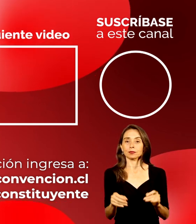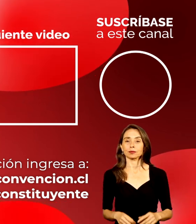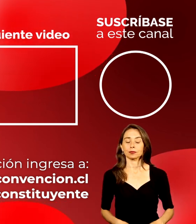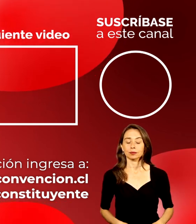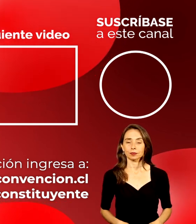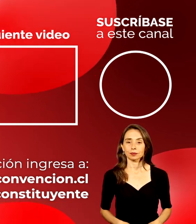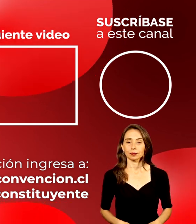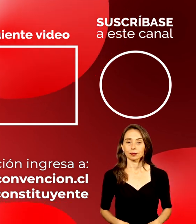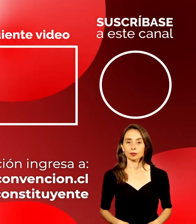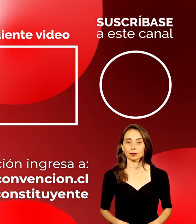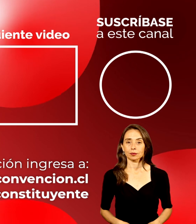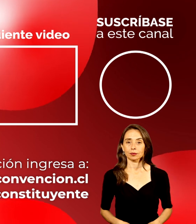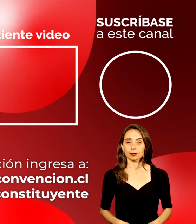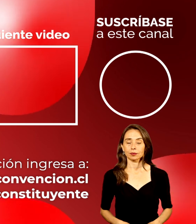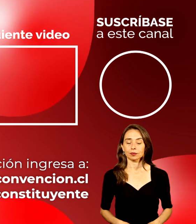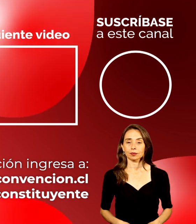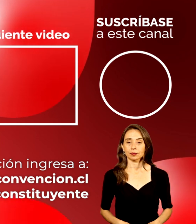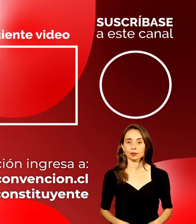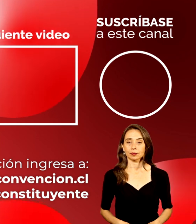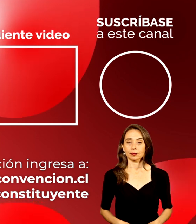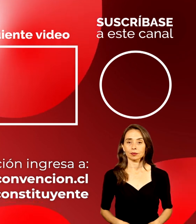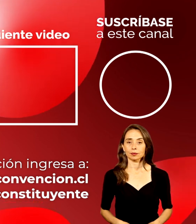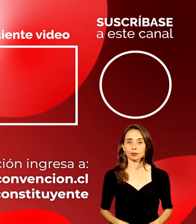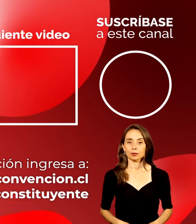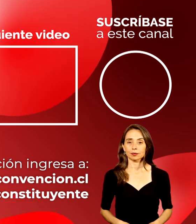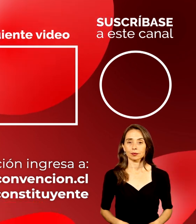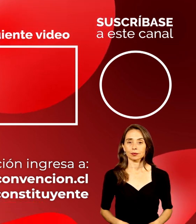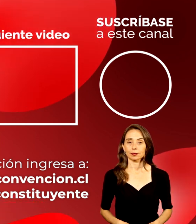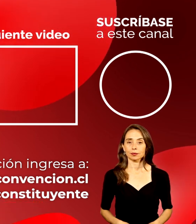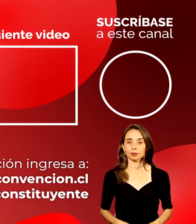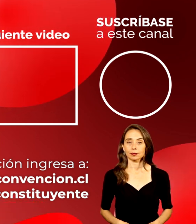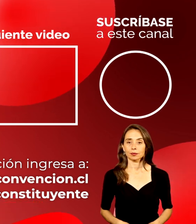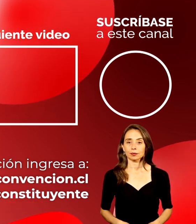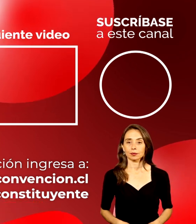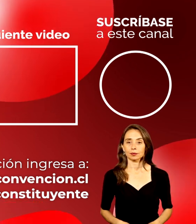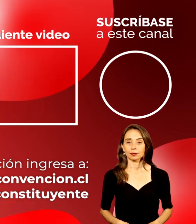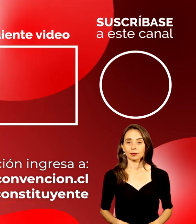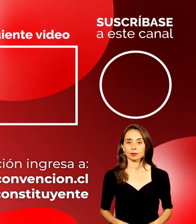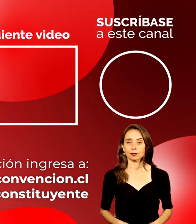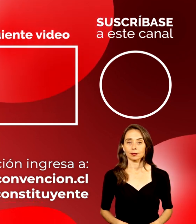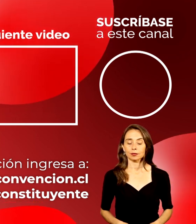.procesoconstituyente. ¡Gracias! ¡Gracias!